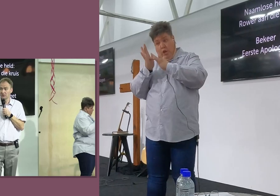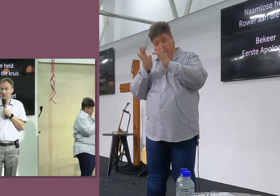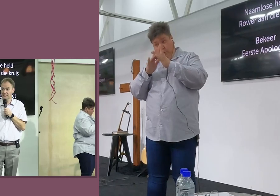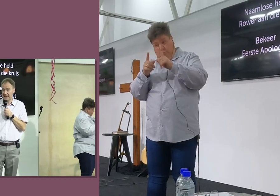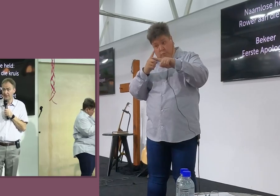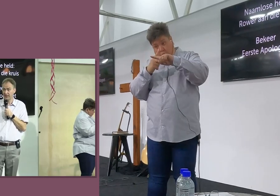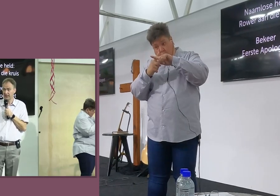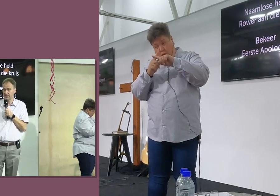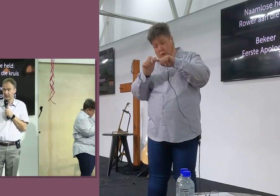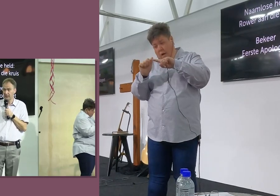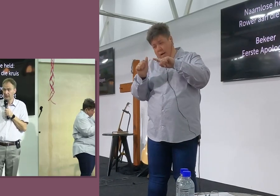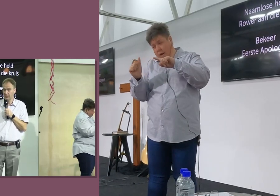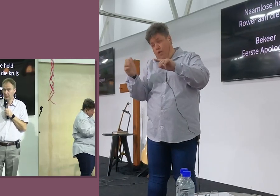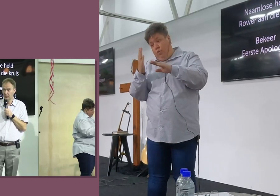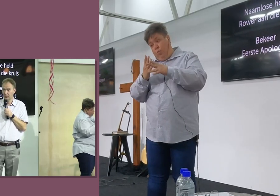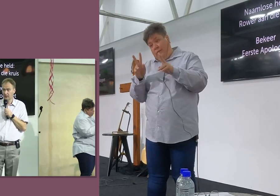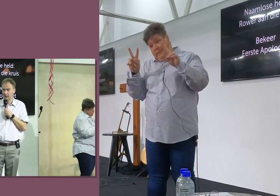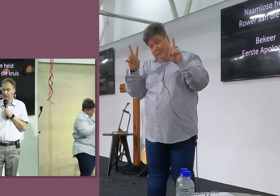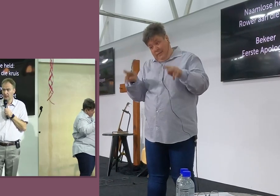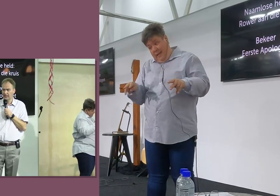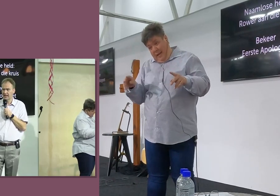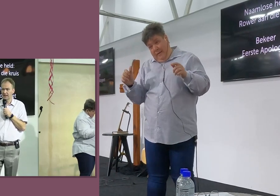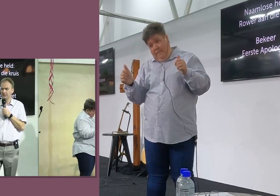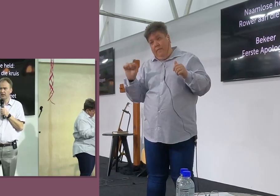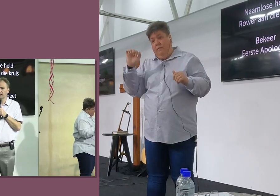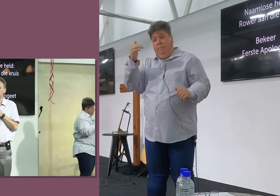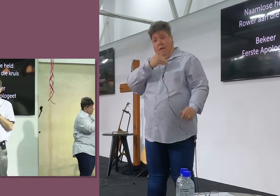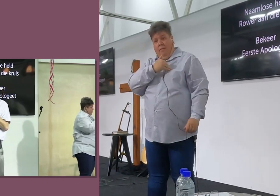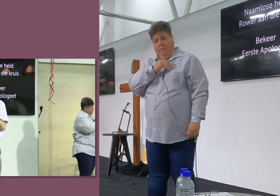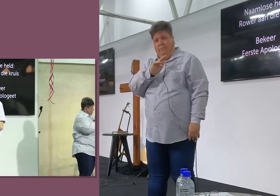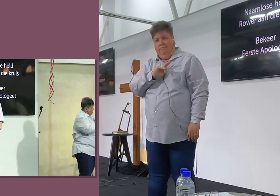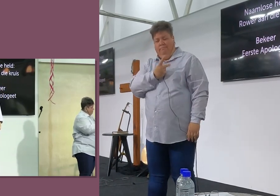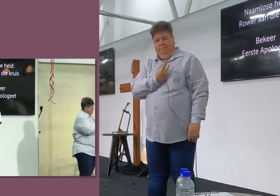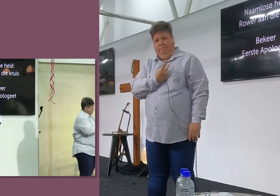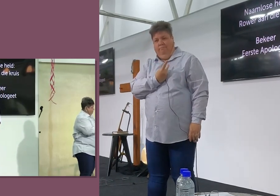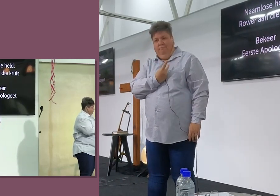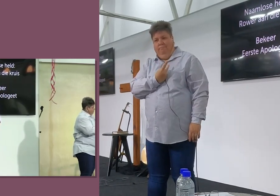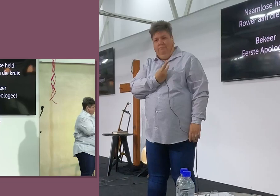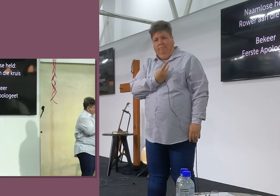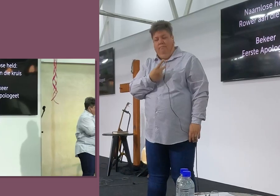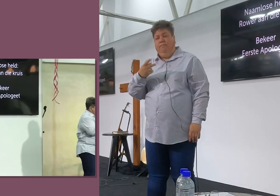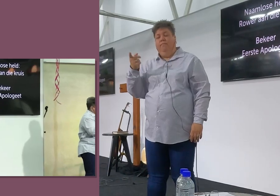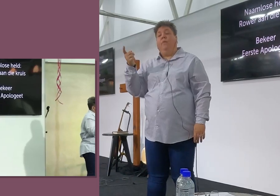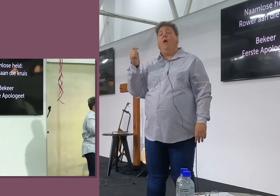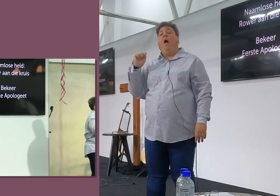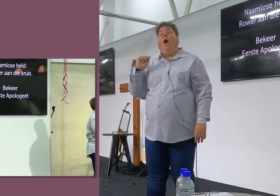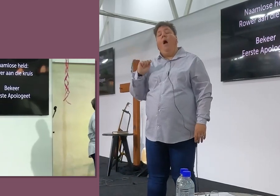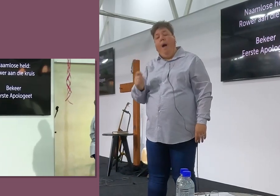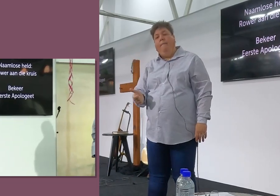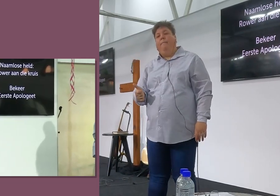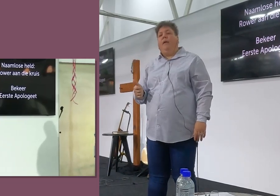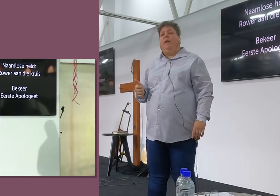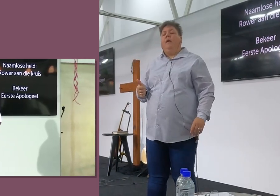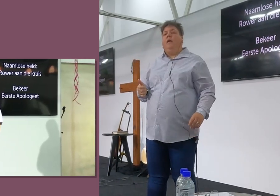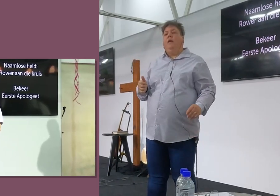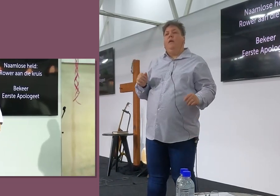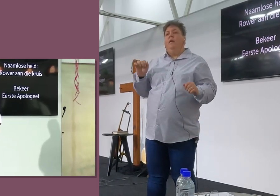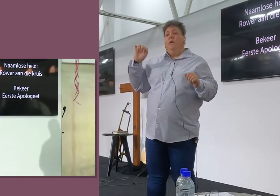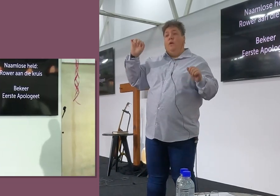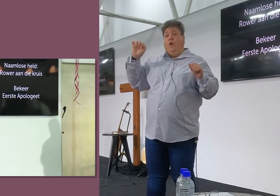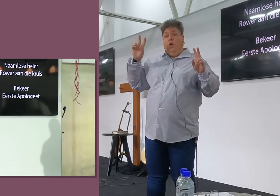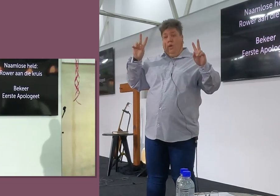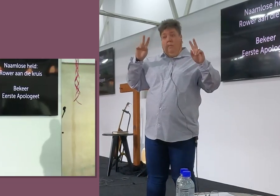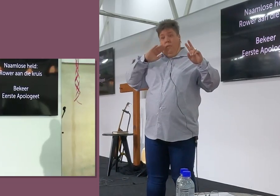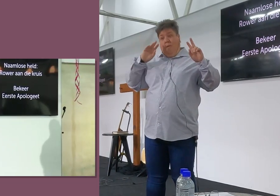hulle allemaal gesterf het, Het sy hart verander, En het hy amper letterlik, Begeerlik, Op sy